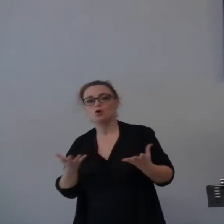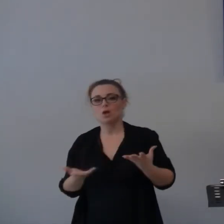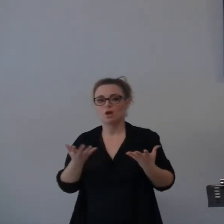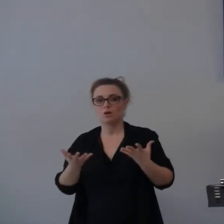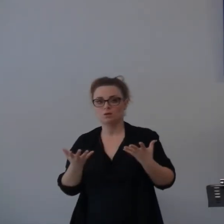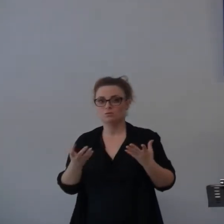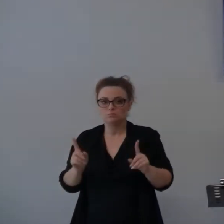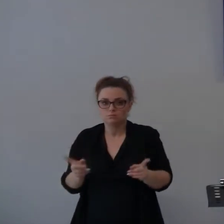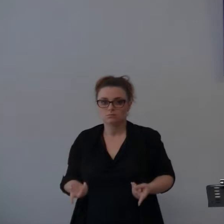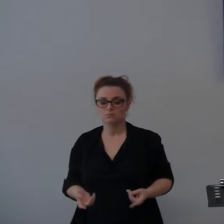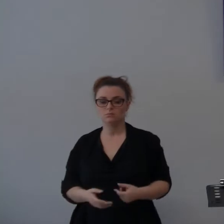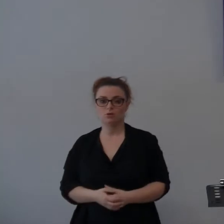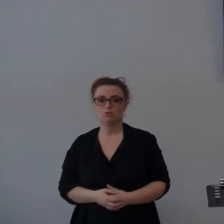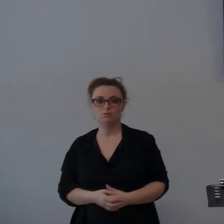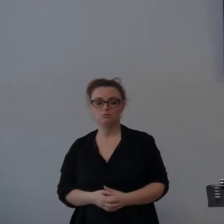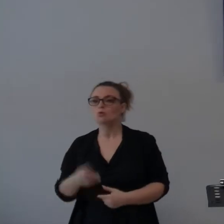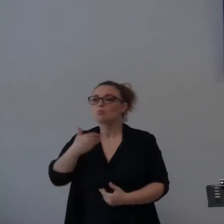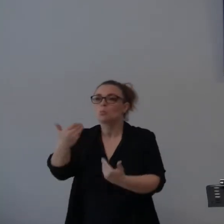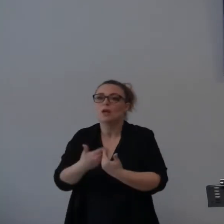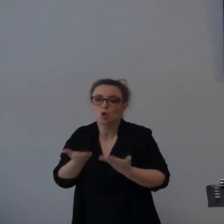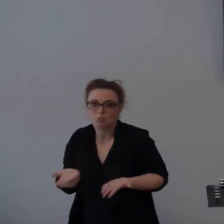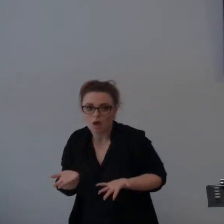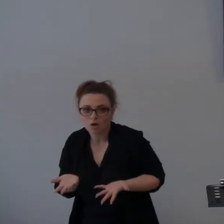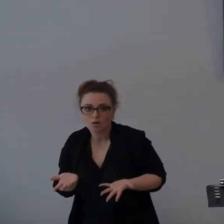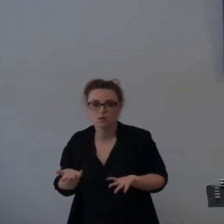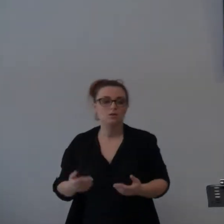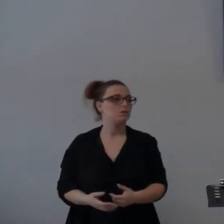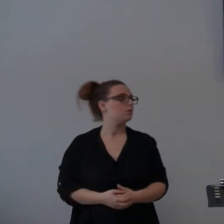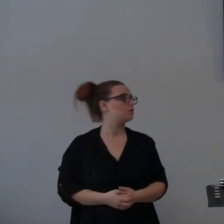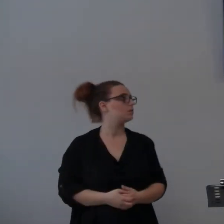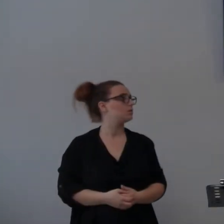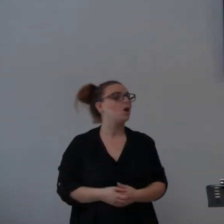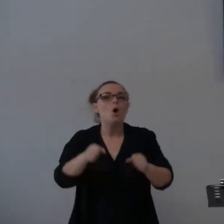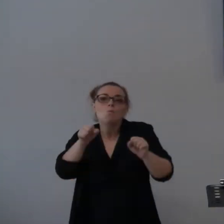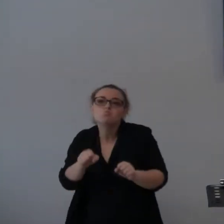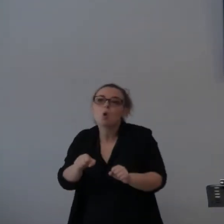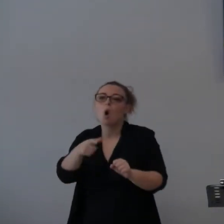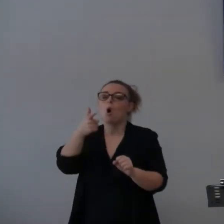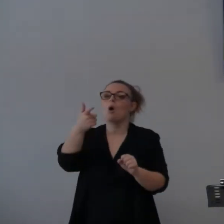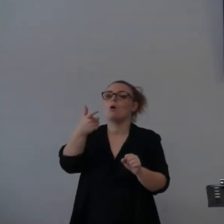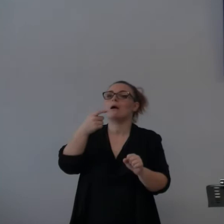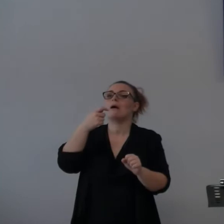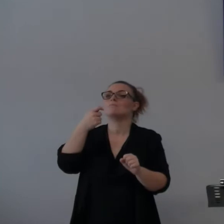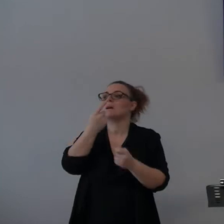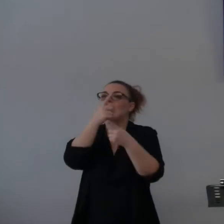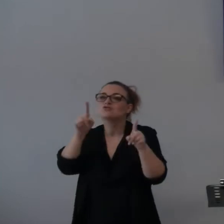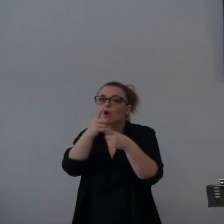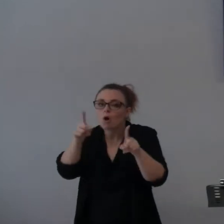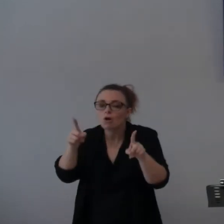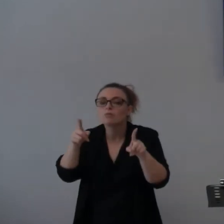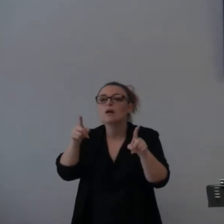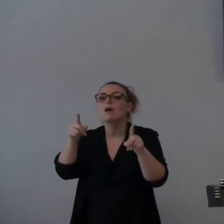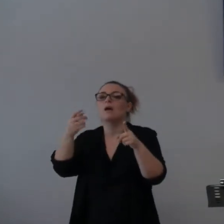Per quanto magari una sua canzone può aiutarmi in un momento di tristezza, ma non è lì a